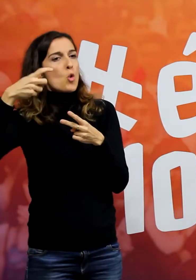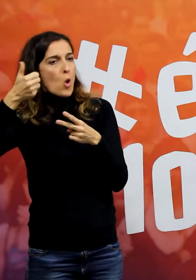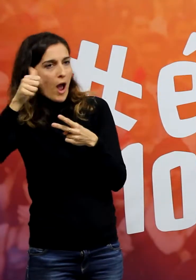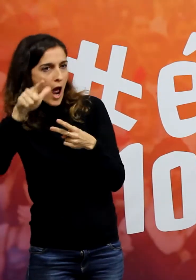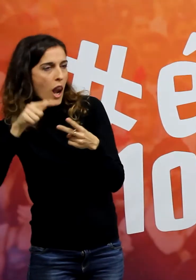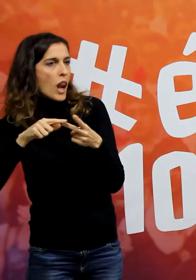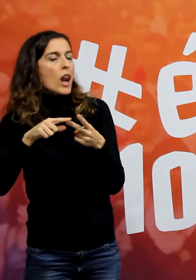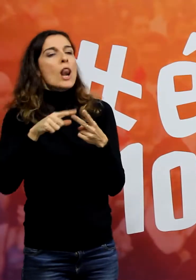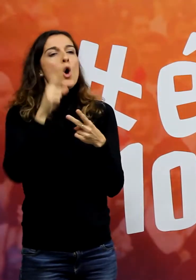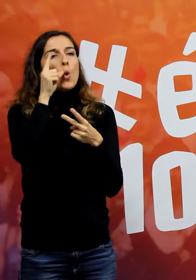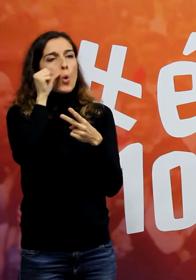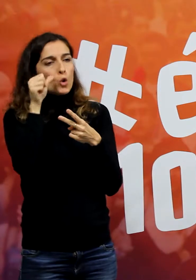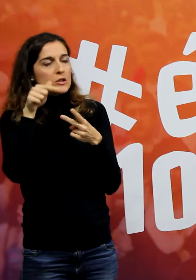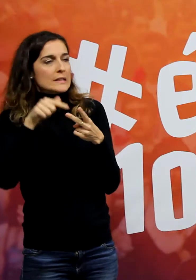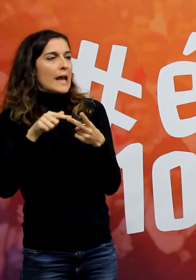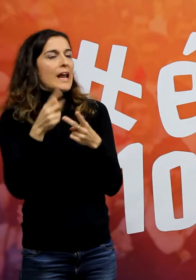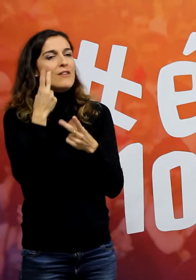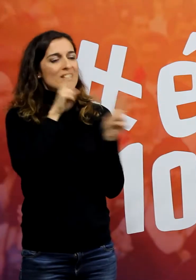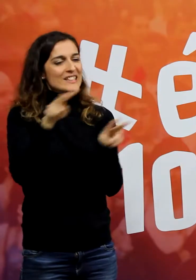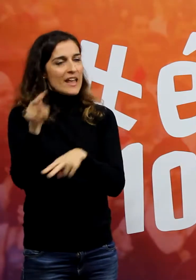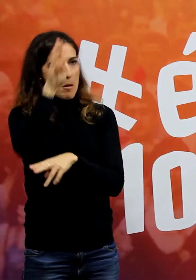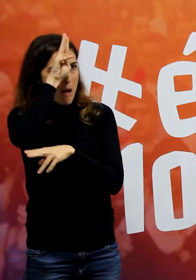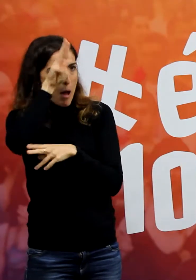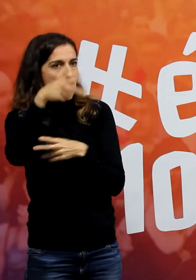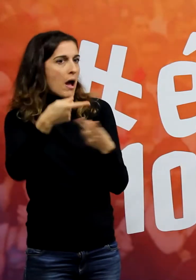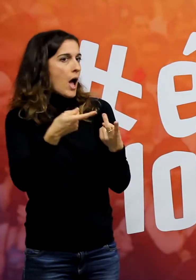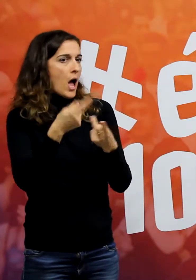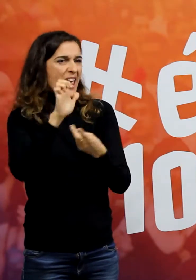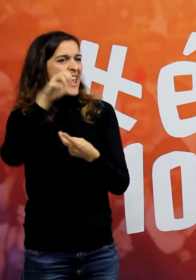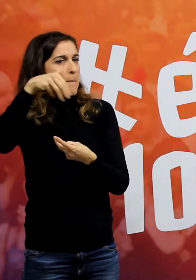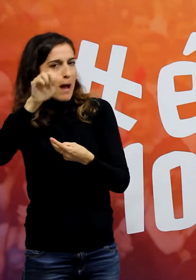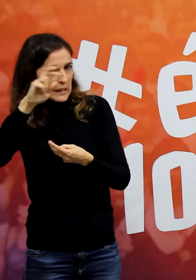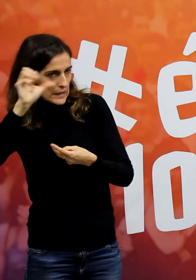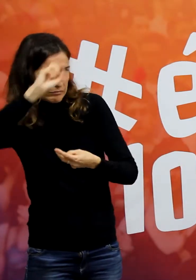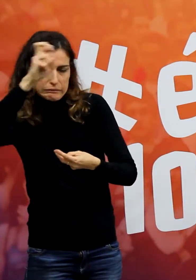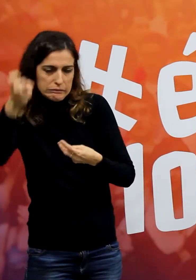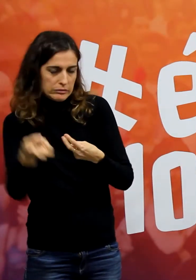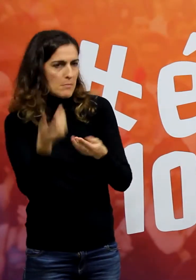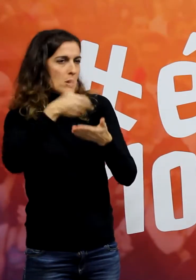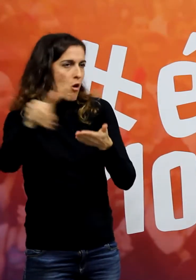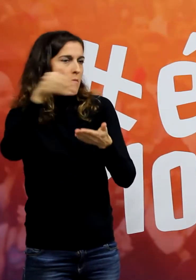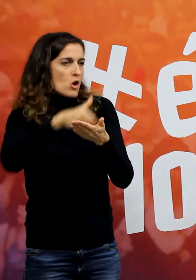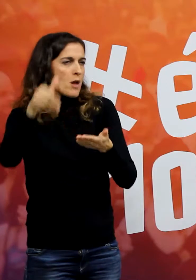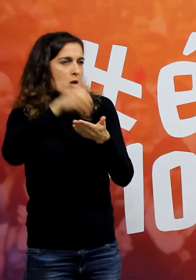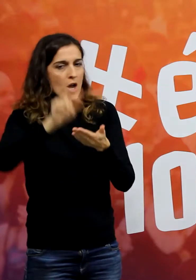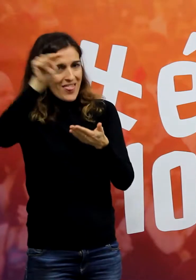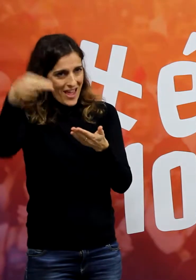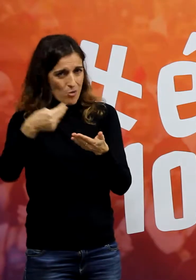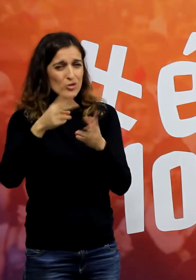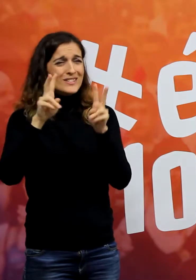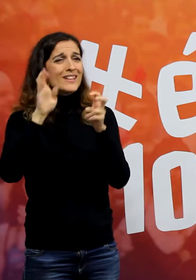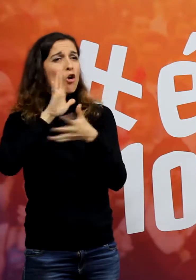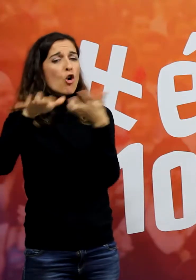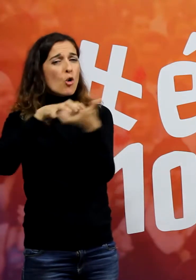Papa, Nós, E-Marsa... Estem parlant de milions i milions i milions d'euros que s'han anat en corrupció.